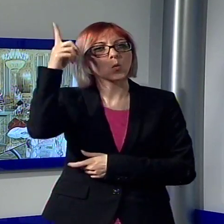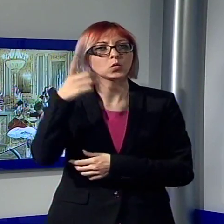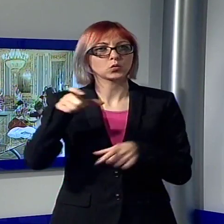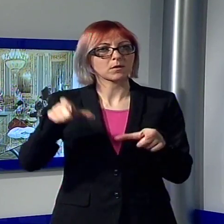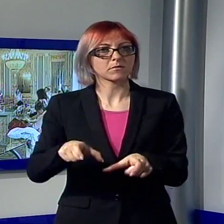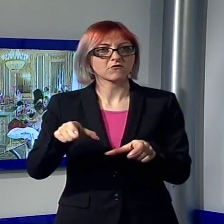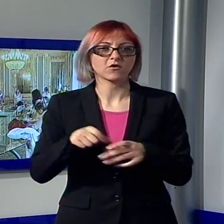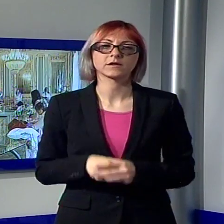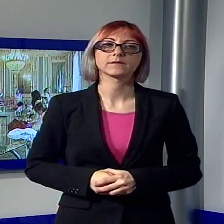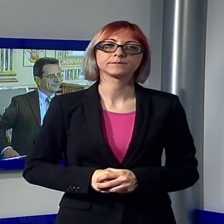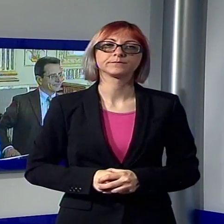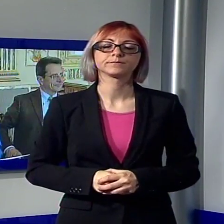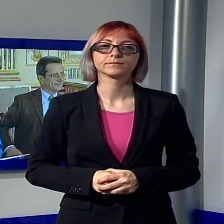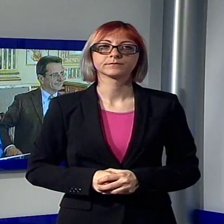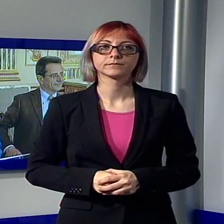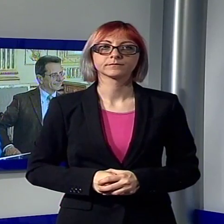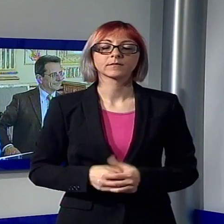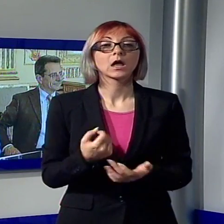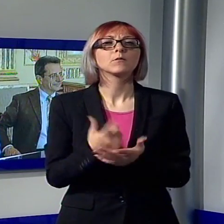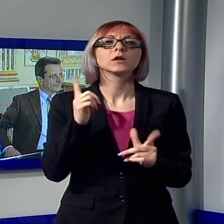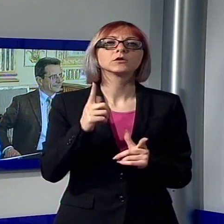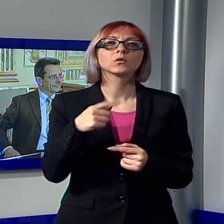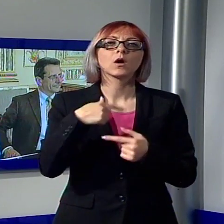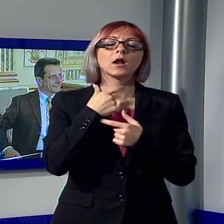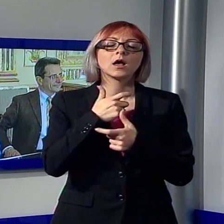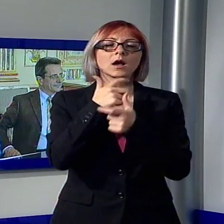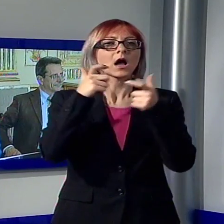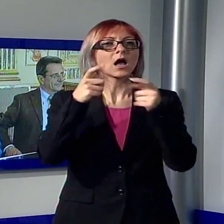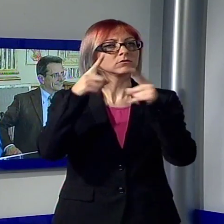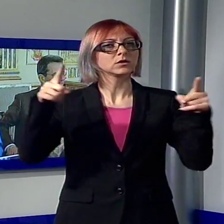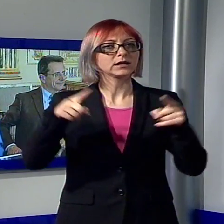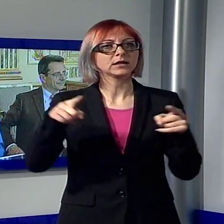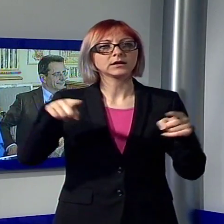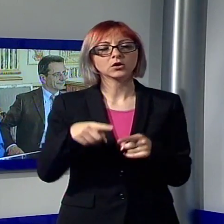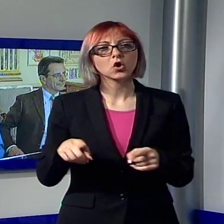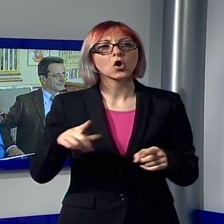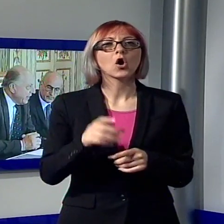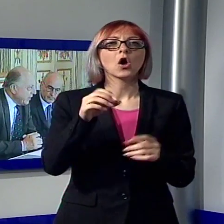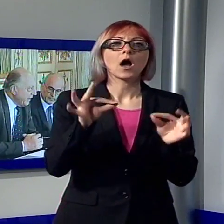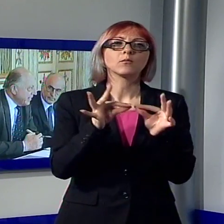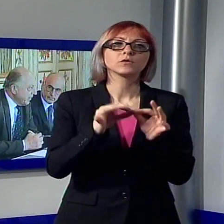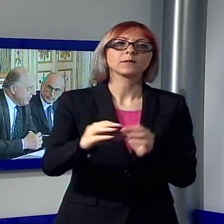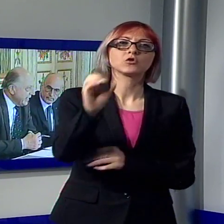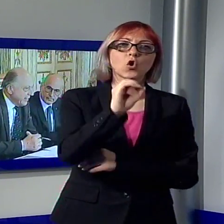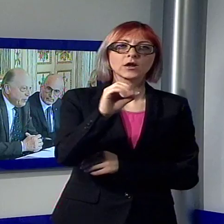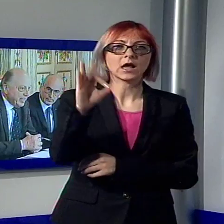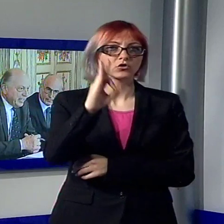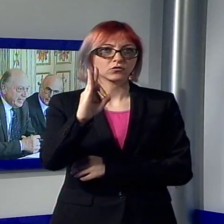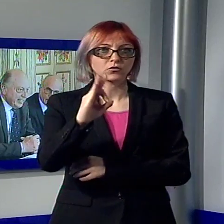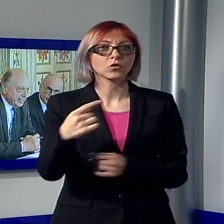per la lirica sicuramente quella dell'Orlando Furioso, in occasione dei 500 anni del poema riostesco, mentre per la prosa